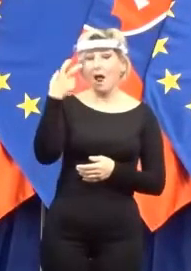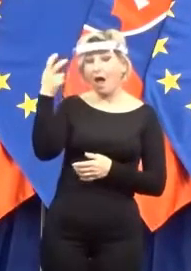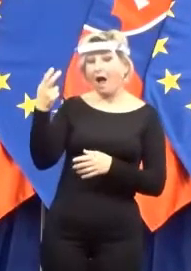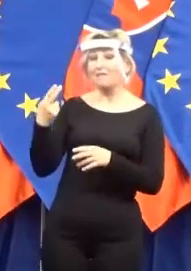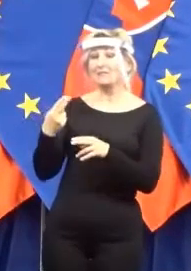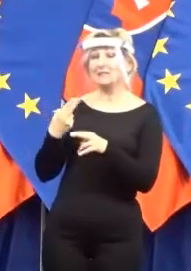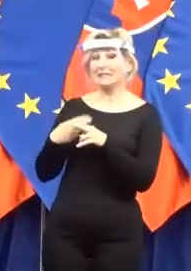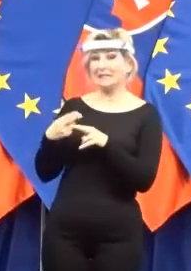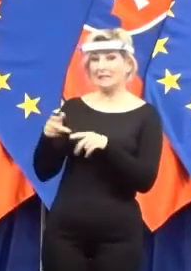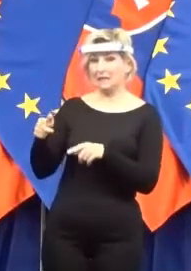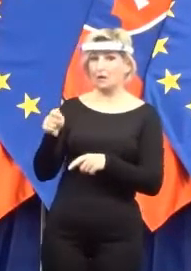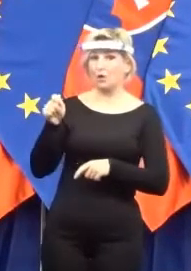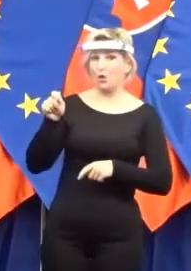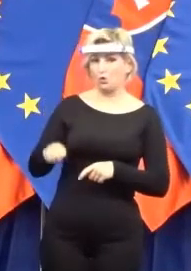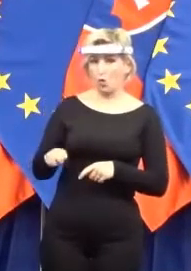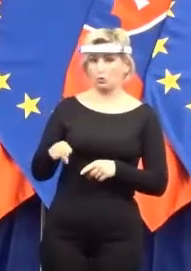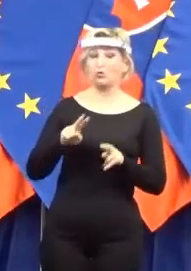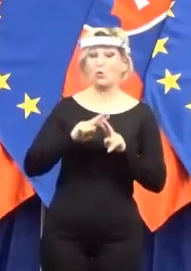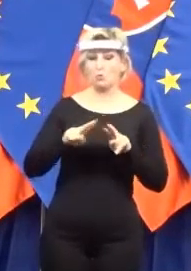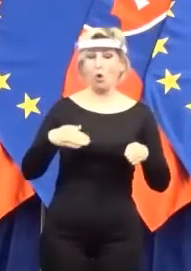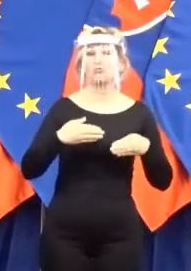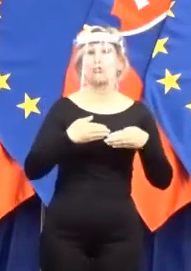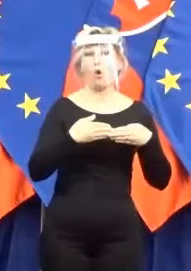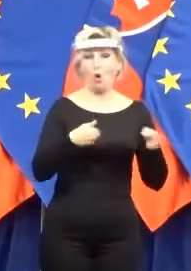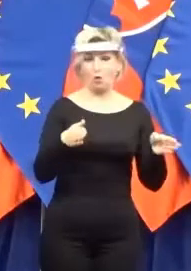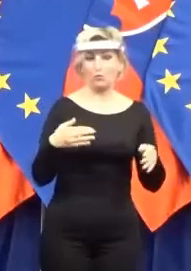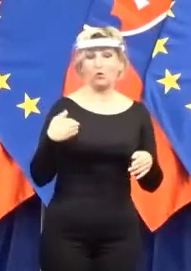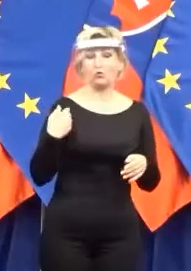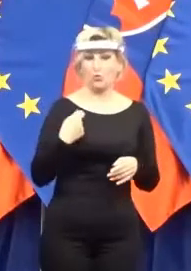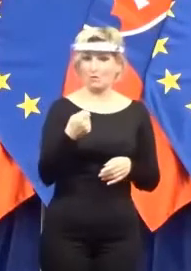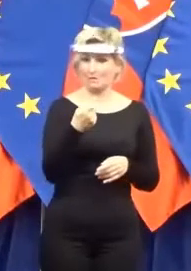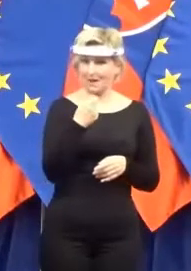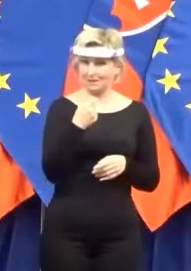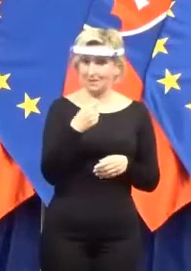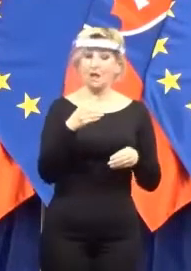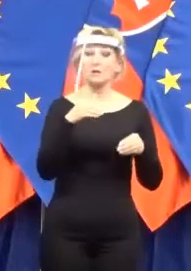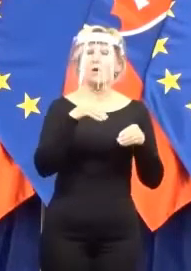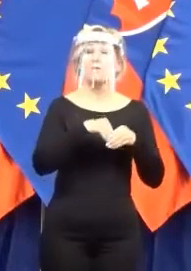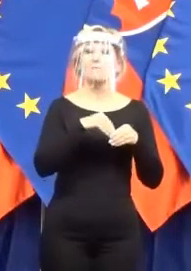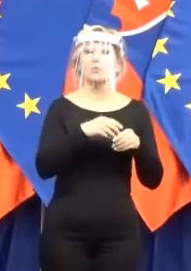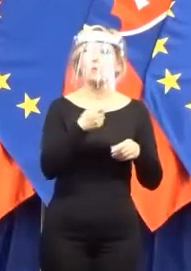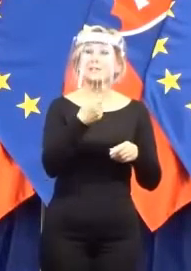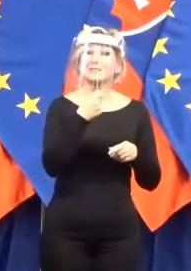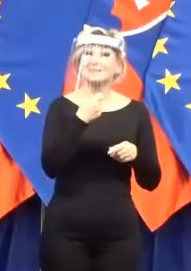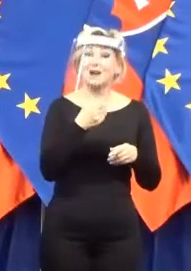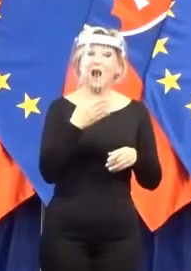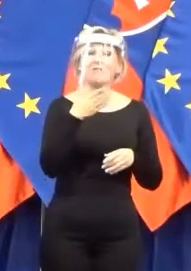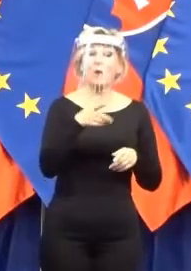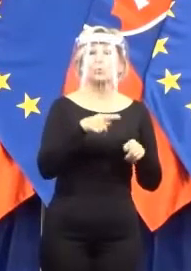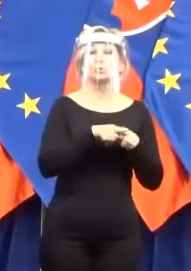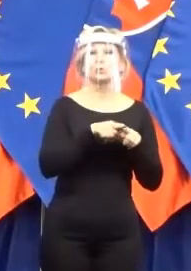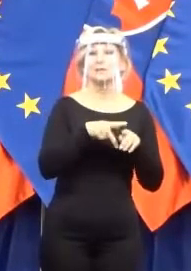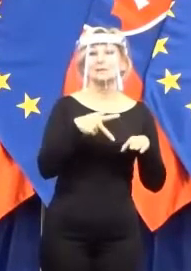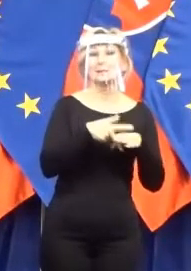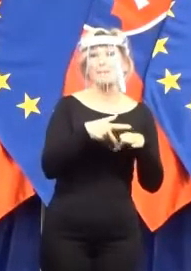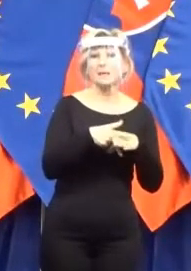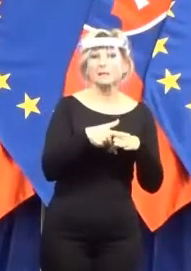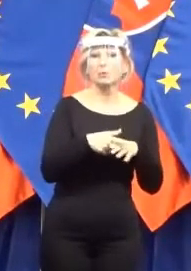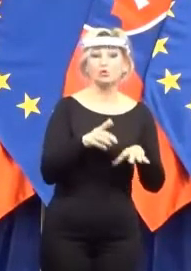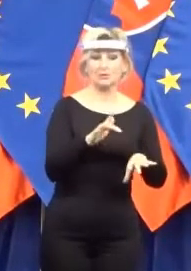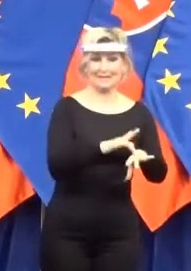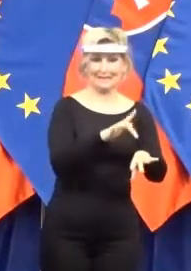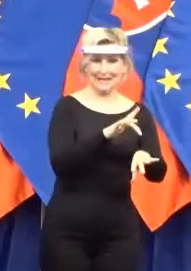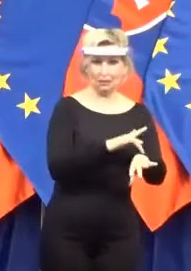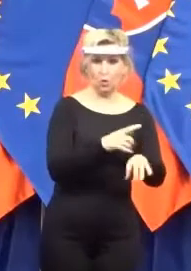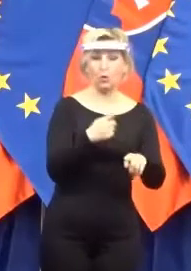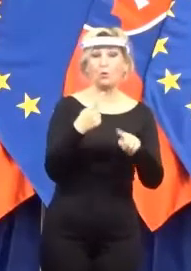kde sa budeme snažiť poskytovať strávu smerom k seniorom, smerom žiakom, študentom.